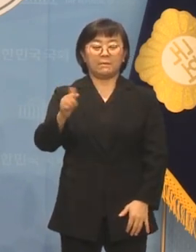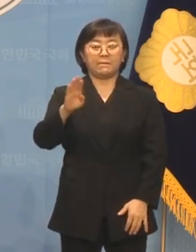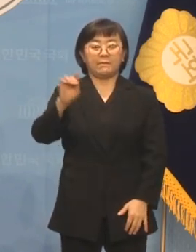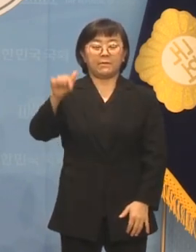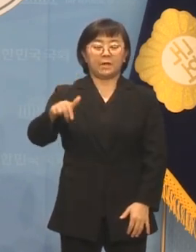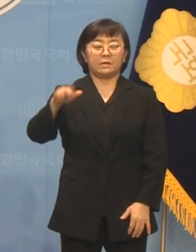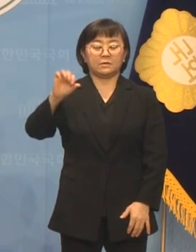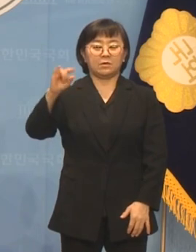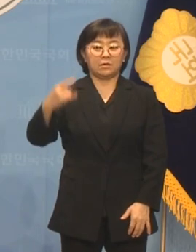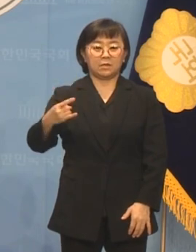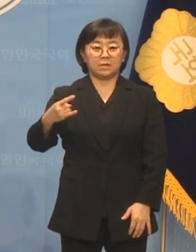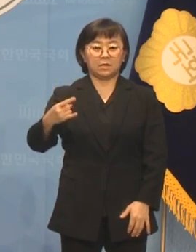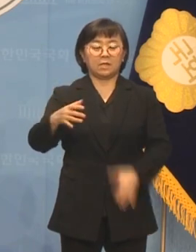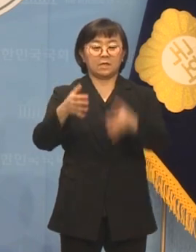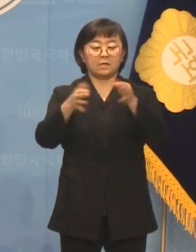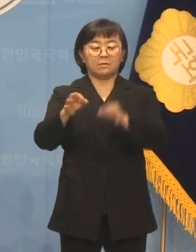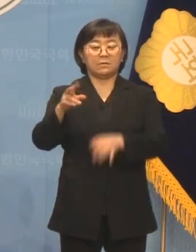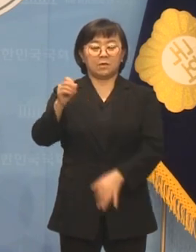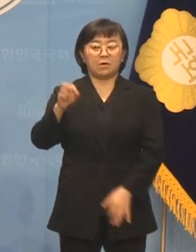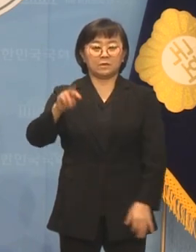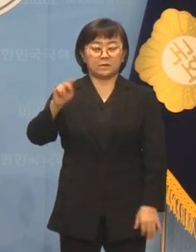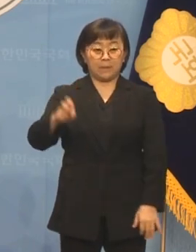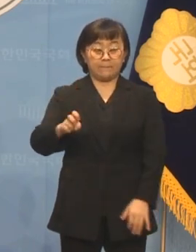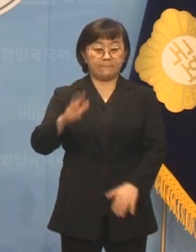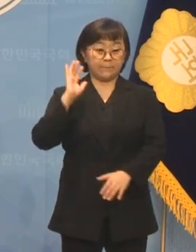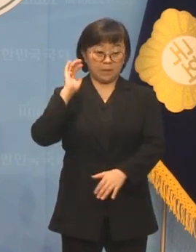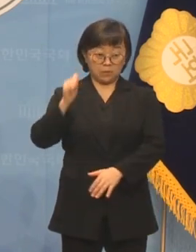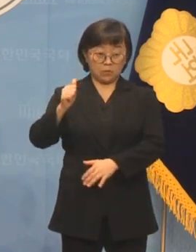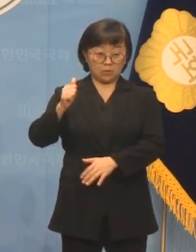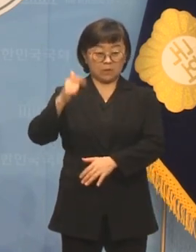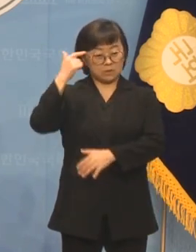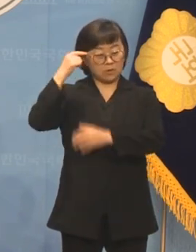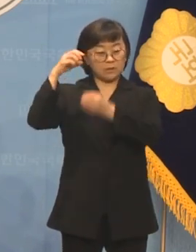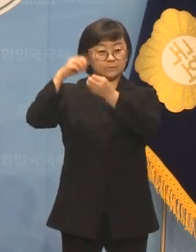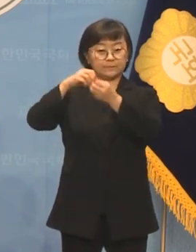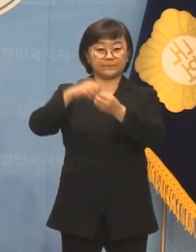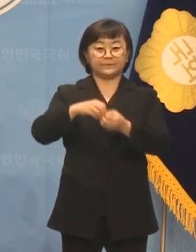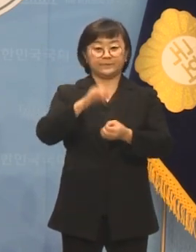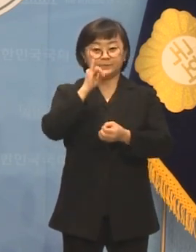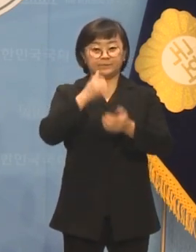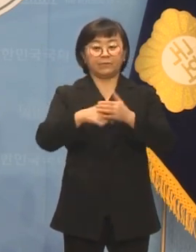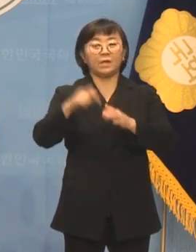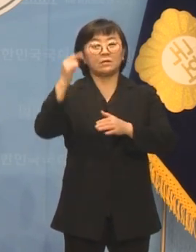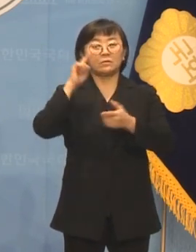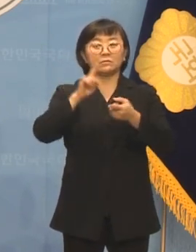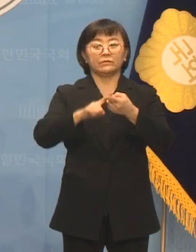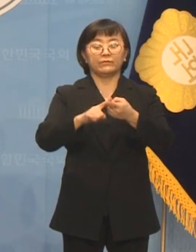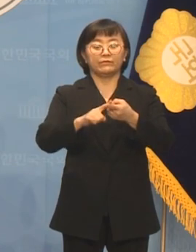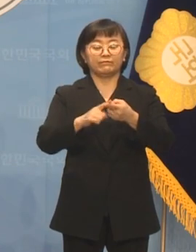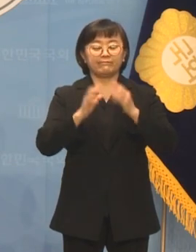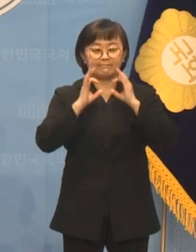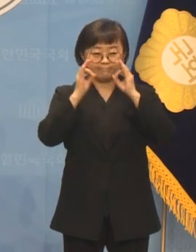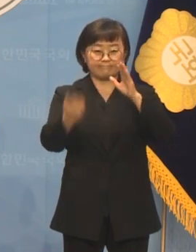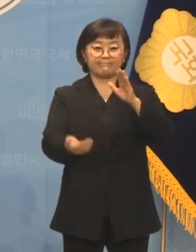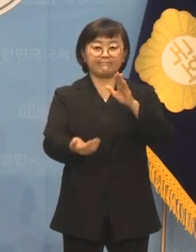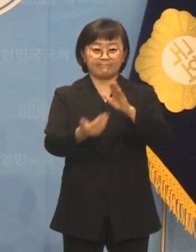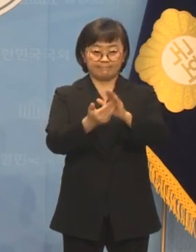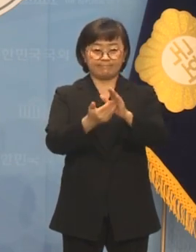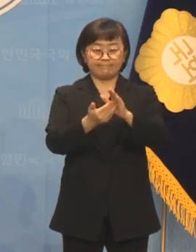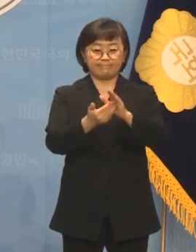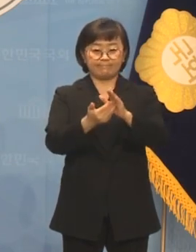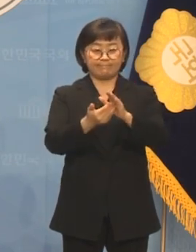전 대통령님의 정신을 잇고 있습니다. 저는 이 정신을 최선을 다해 잇고